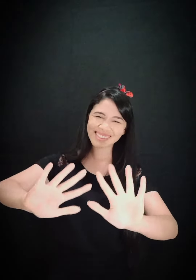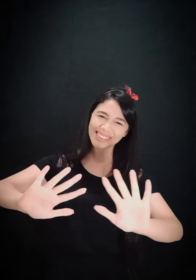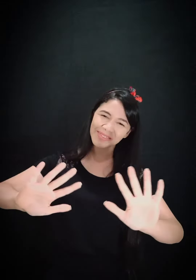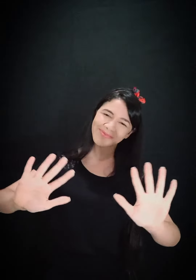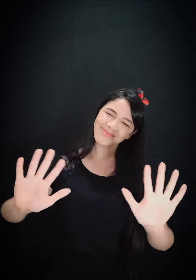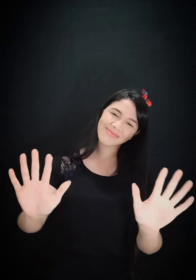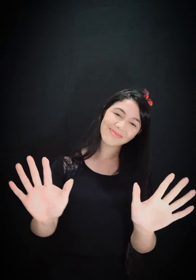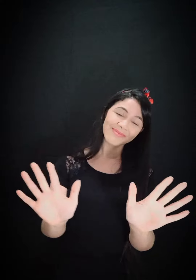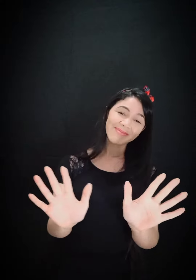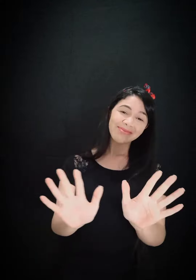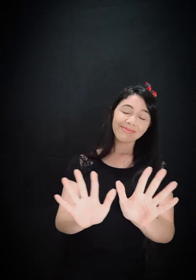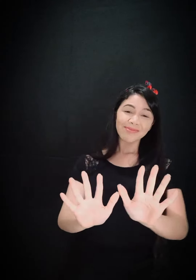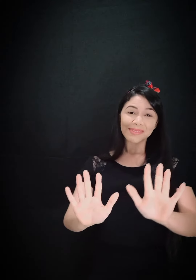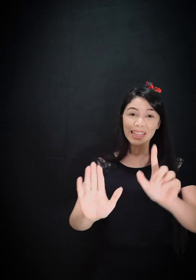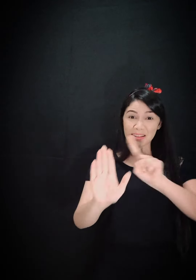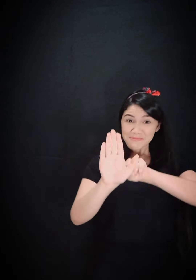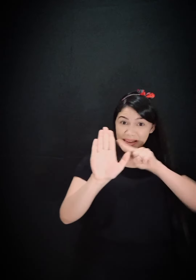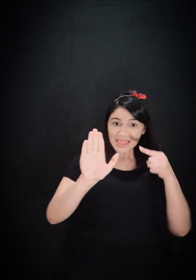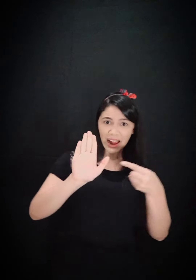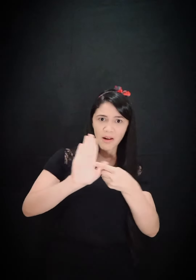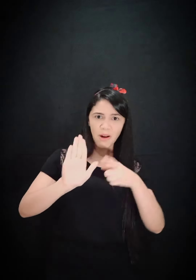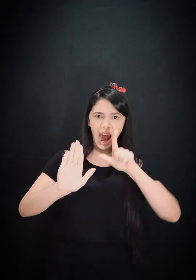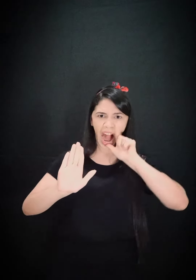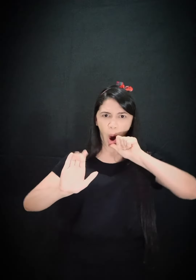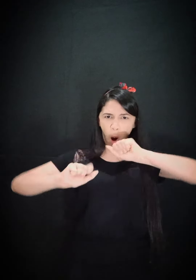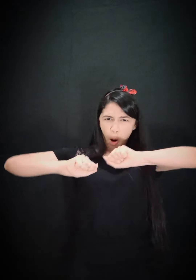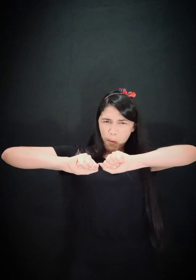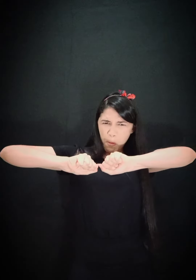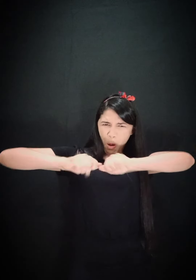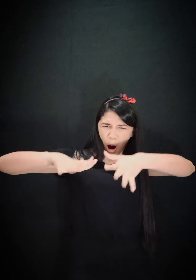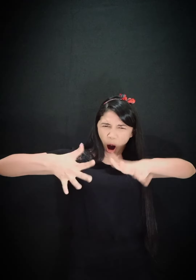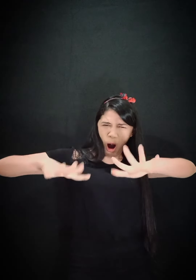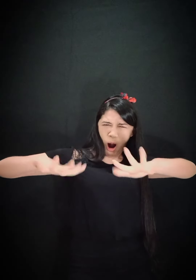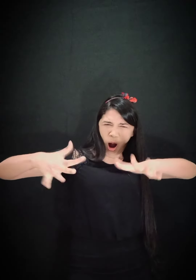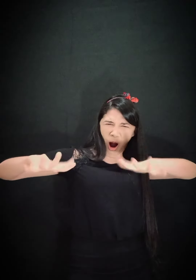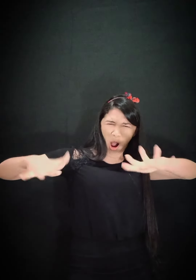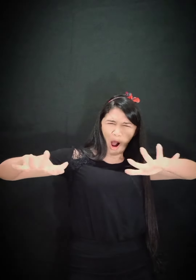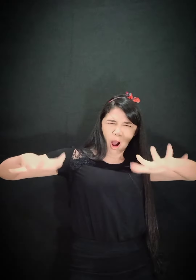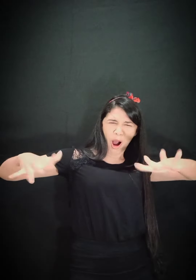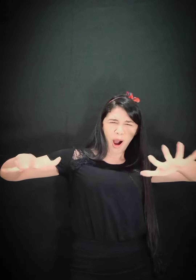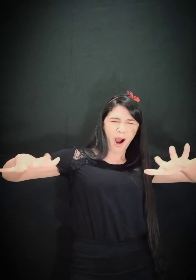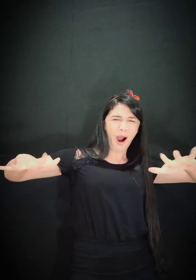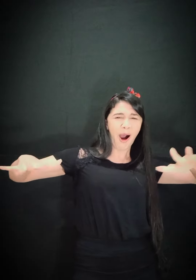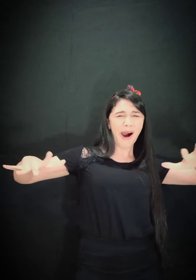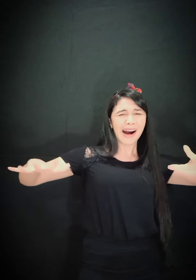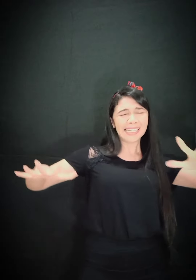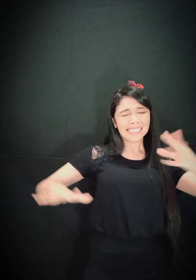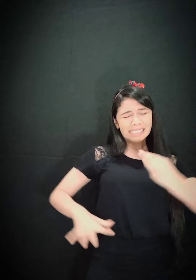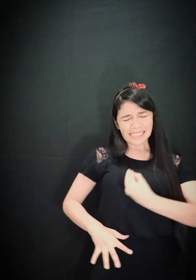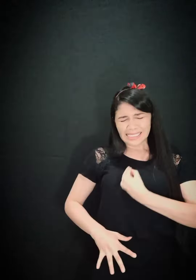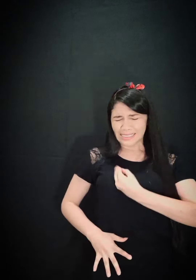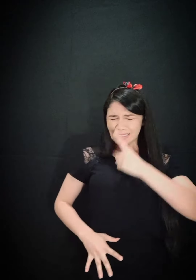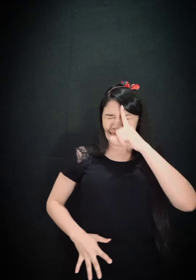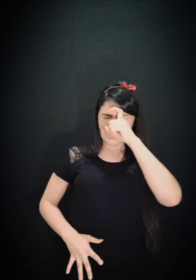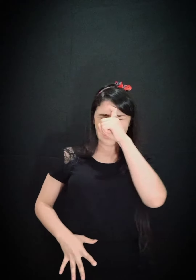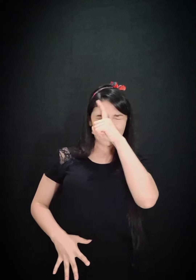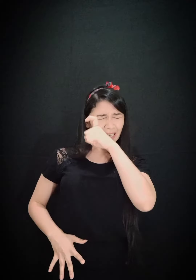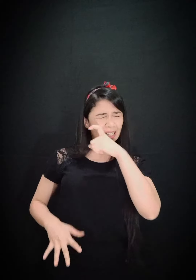Não temerás a pravesa dos mares e nem da